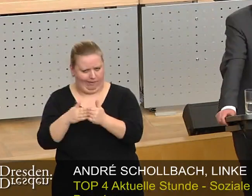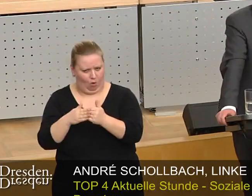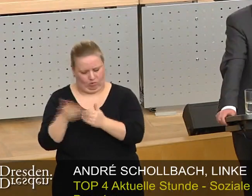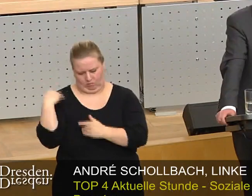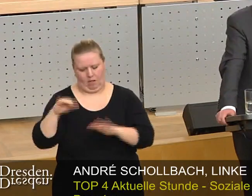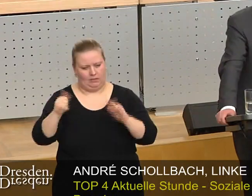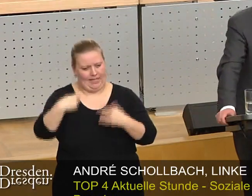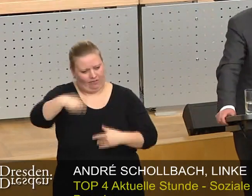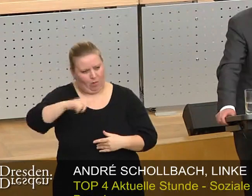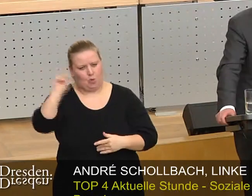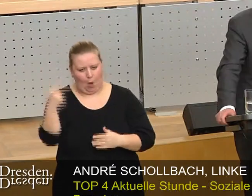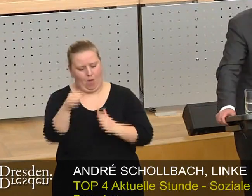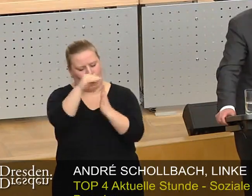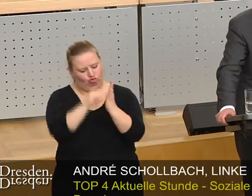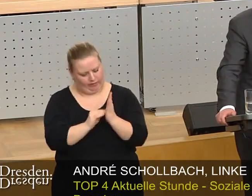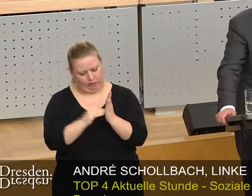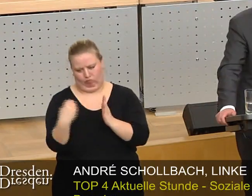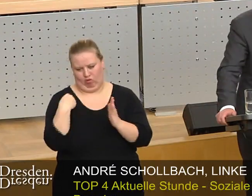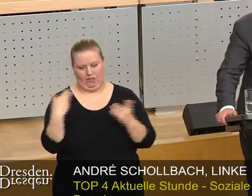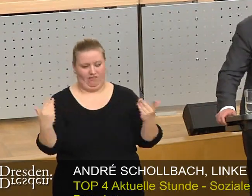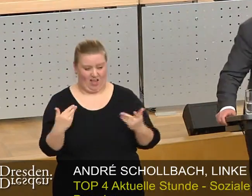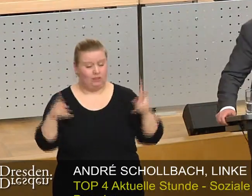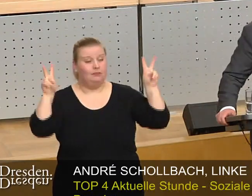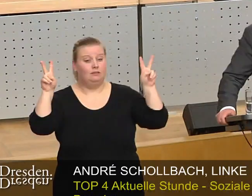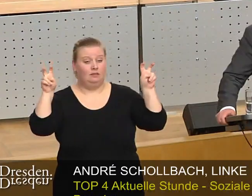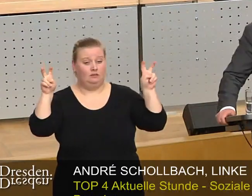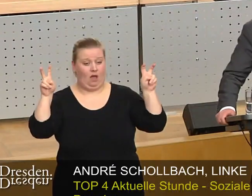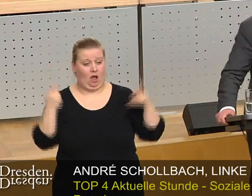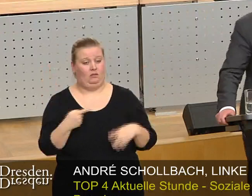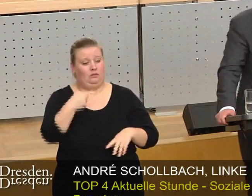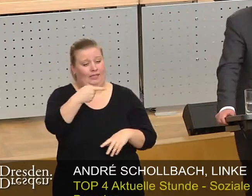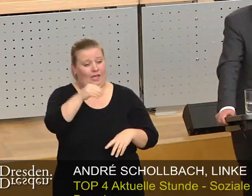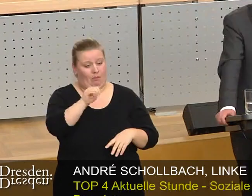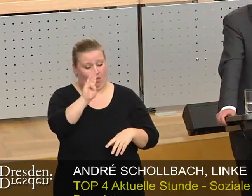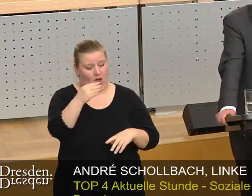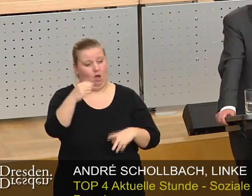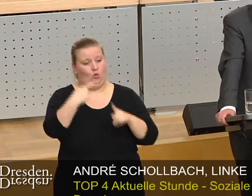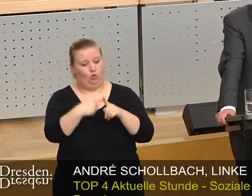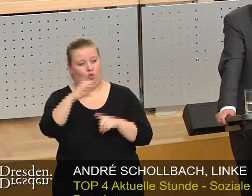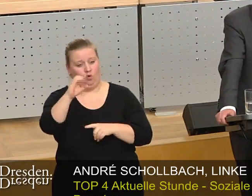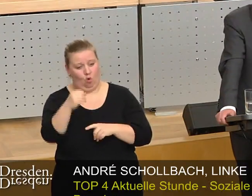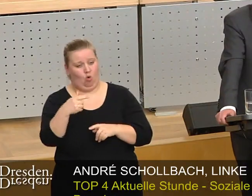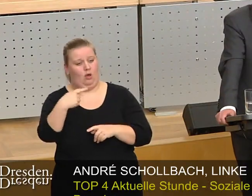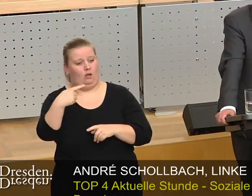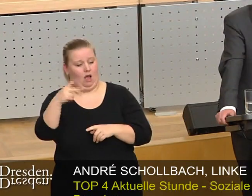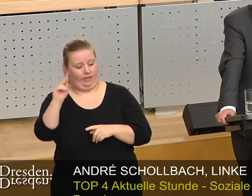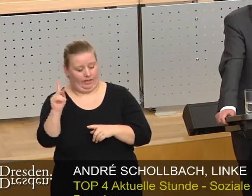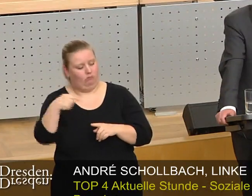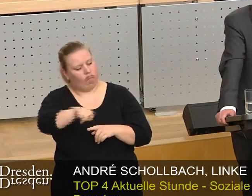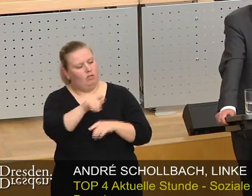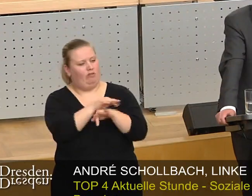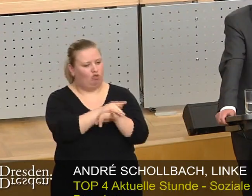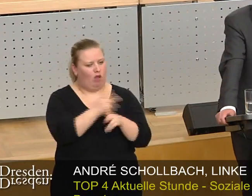Februar nochmal schriftlich das Folgende mit, Zitat, die GmbH und Co. KG die wirtschaftlich